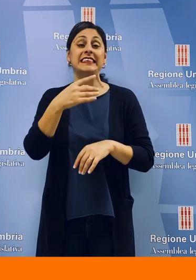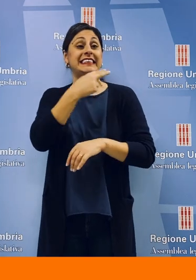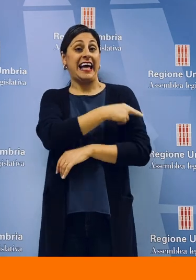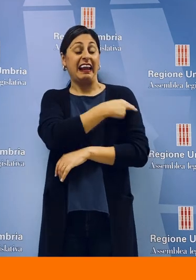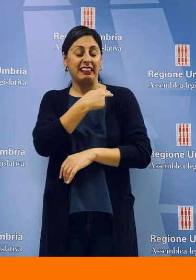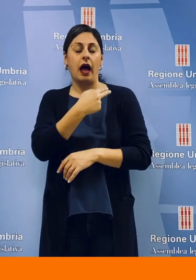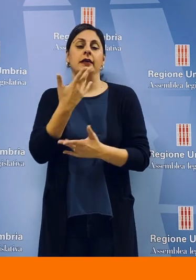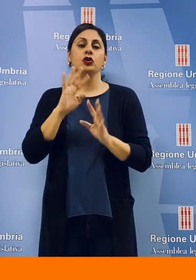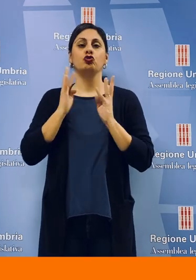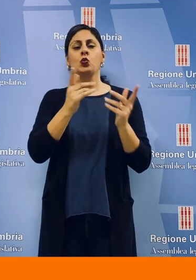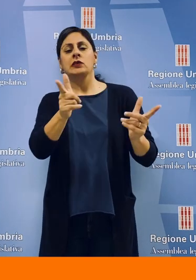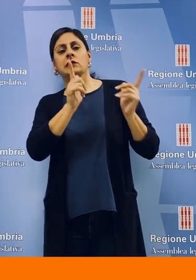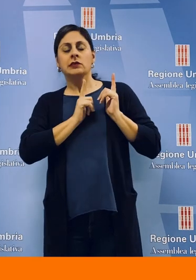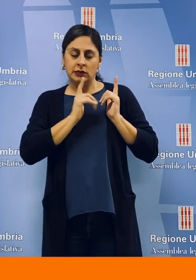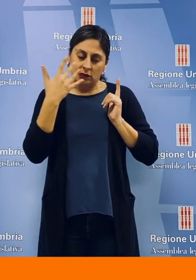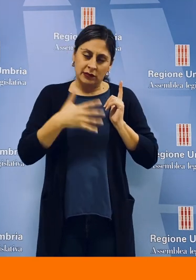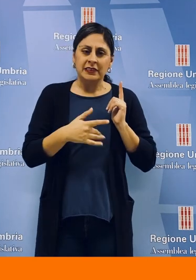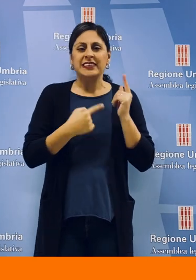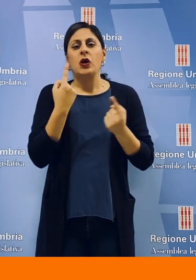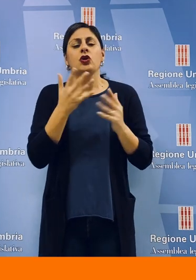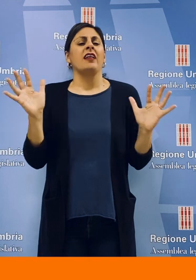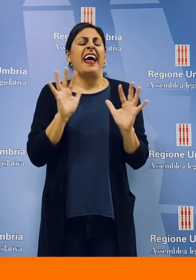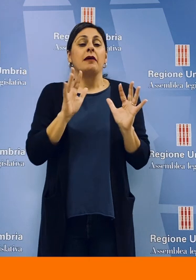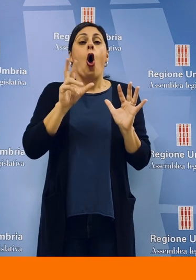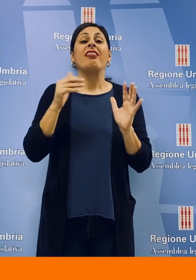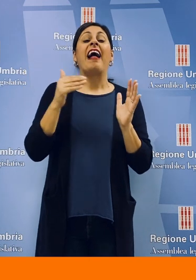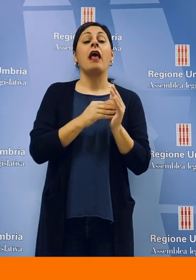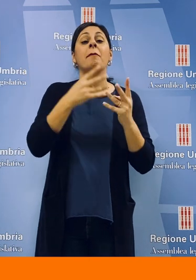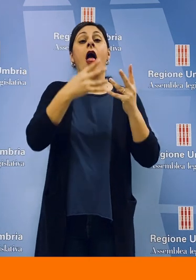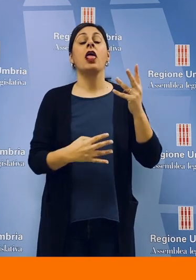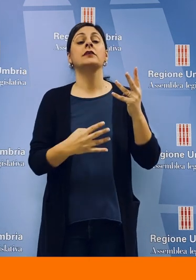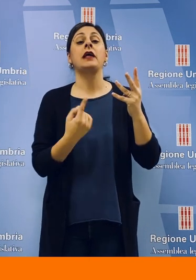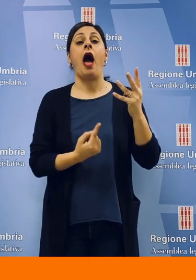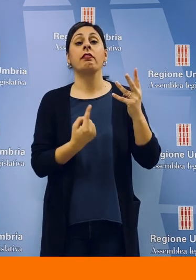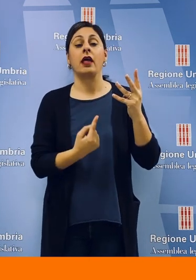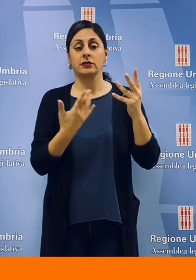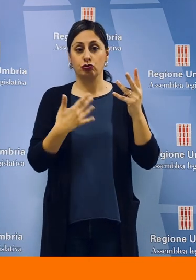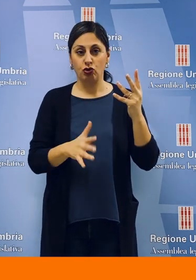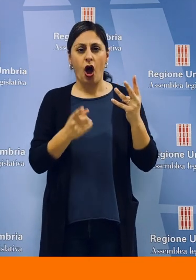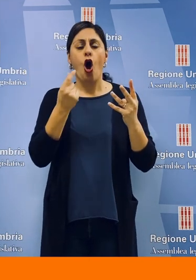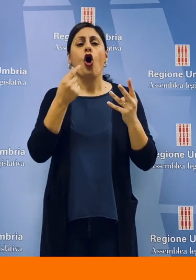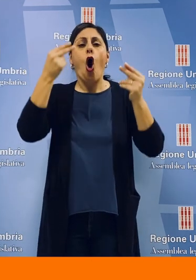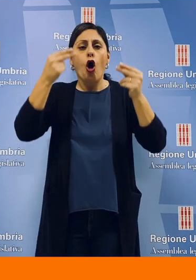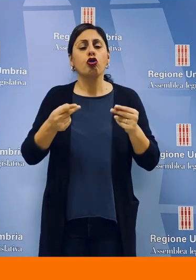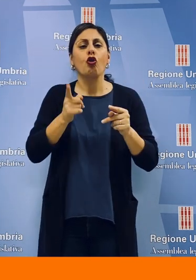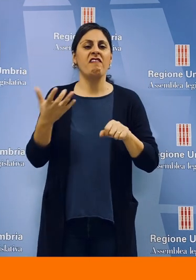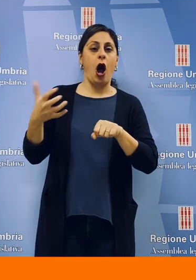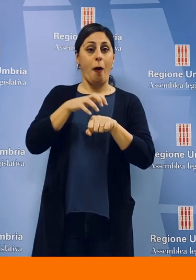Secondo la Presidente T6, sulla sanità, questa Giunta ha ereditato una situazione catastrofica, con 80.000 prestazioni in lista d'attesa,